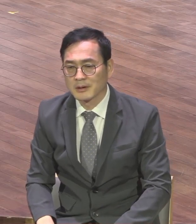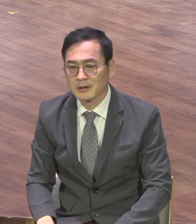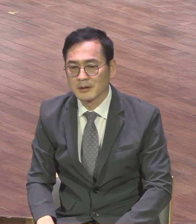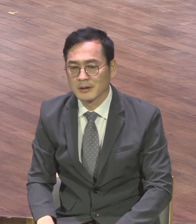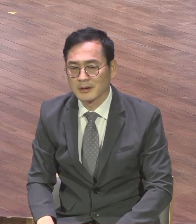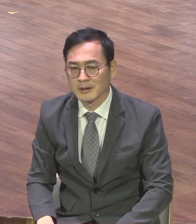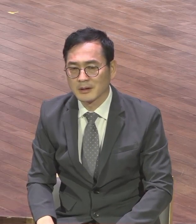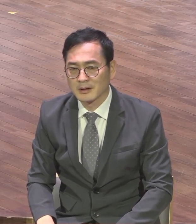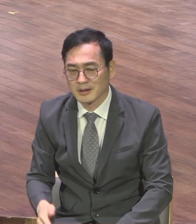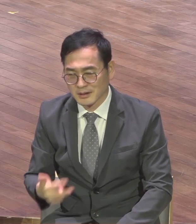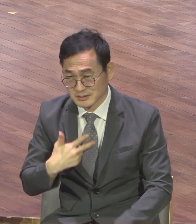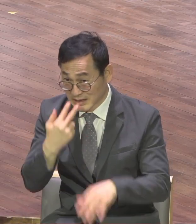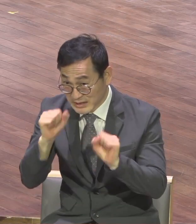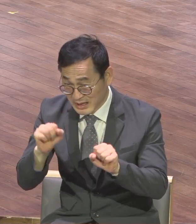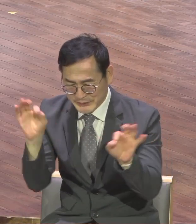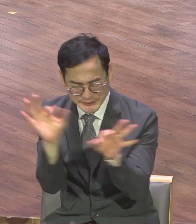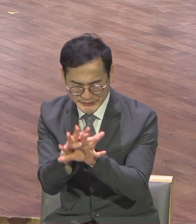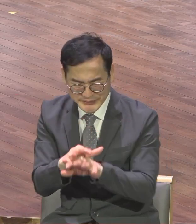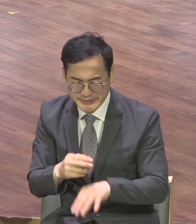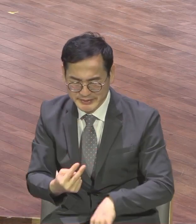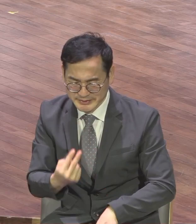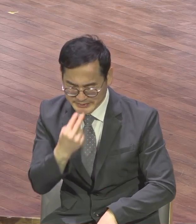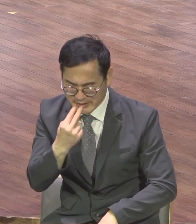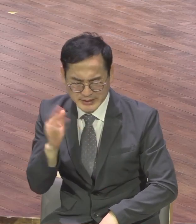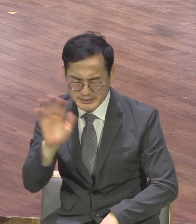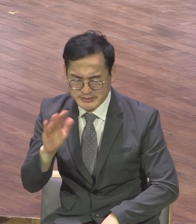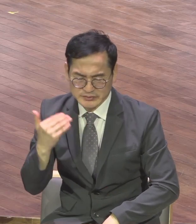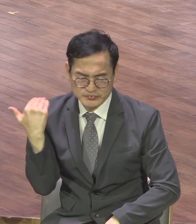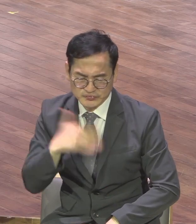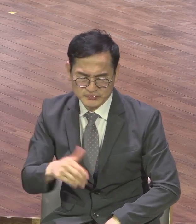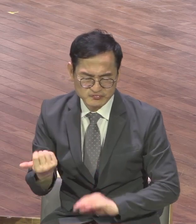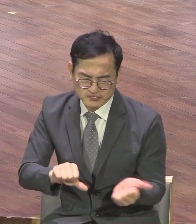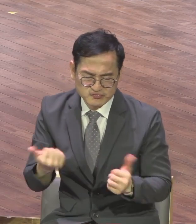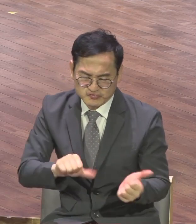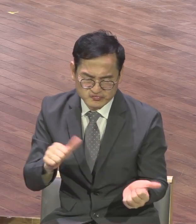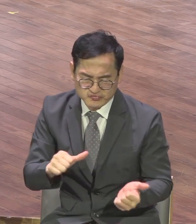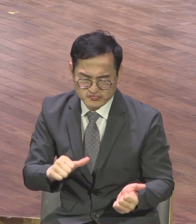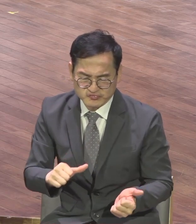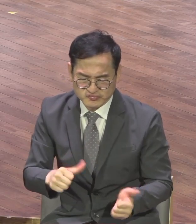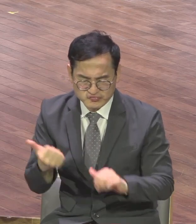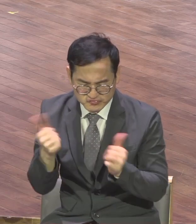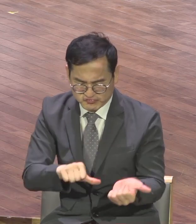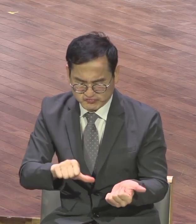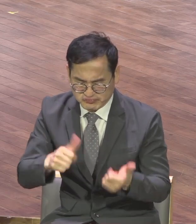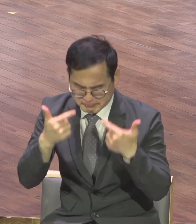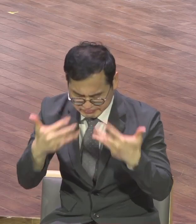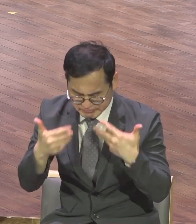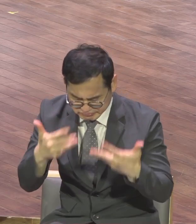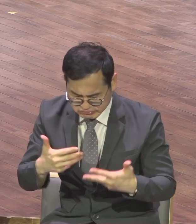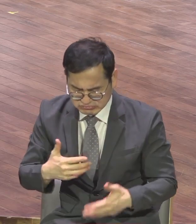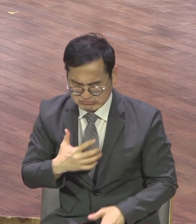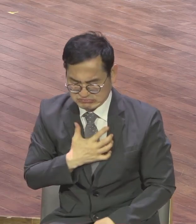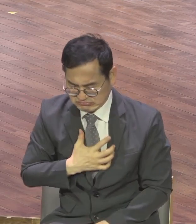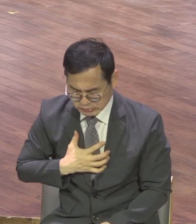전혀 없는 그런데 이때 두려워 패닉상태에 빠져있는 276명의